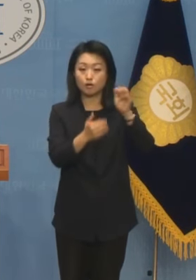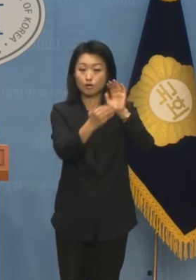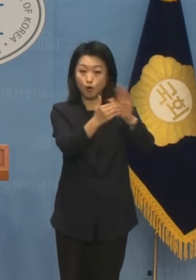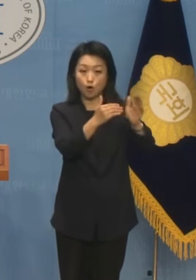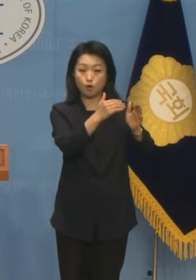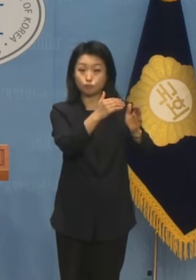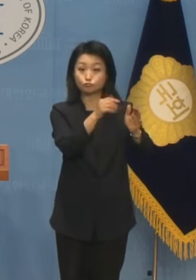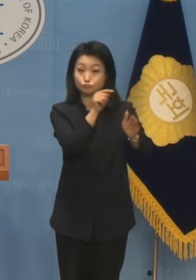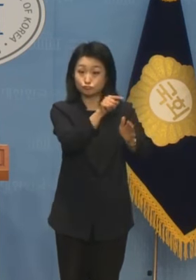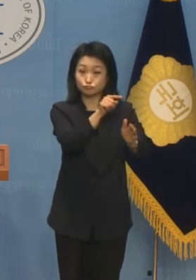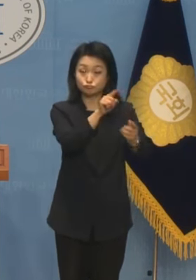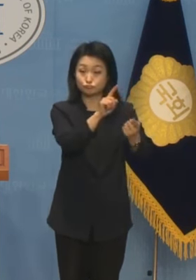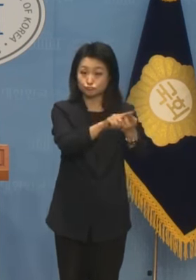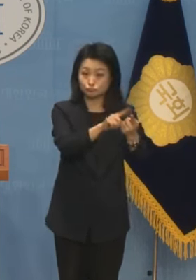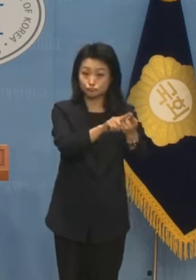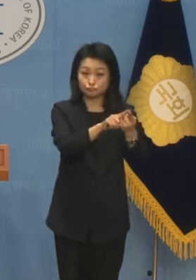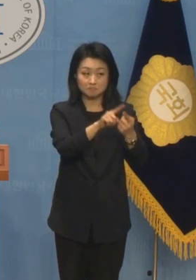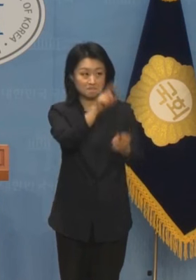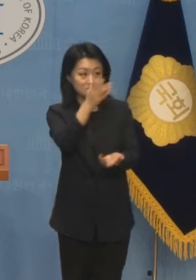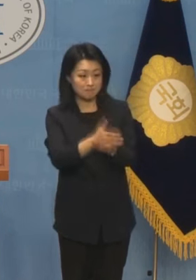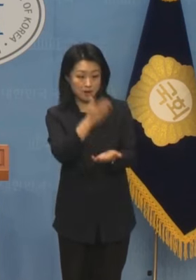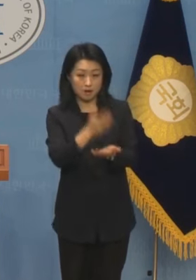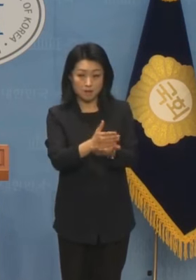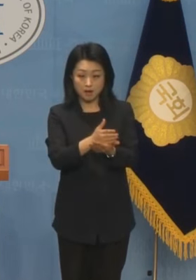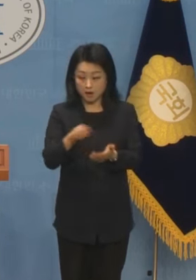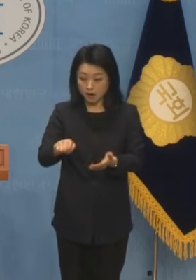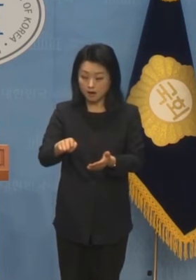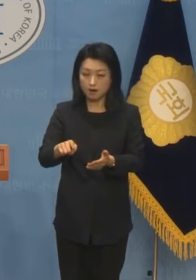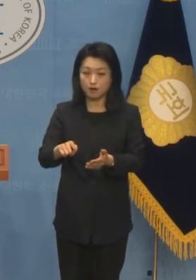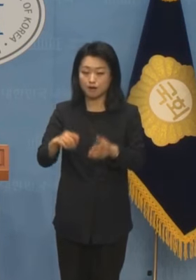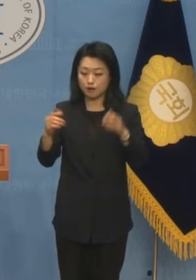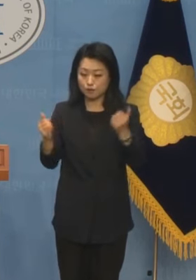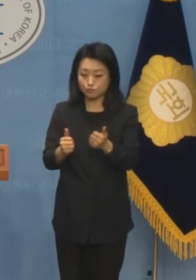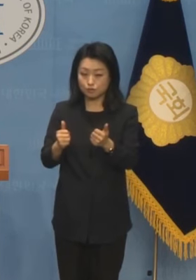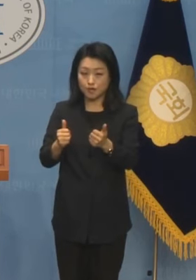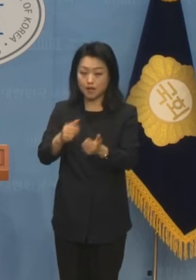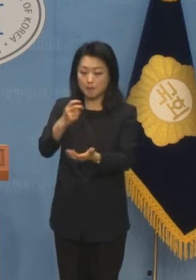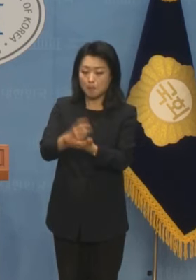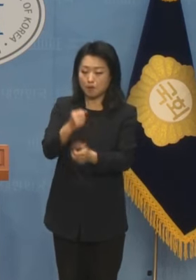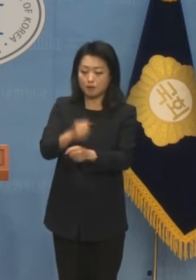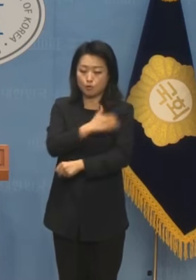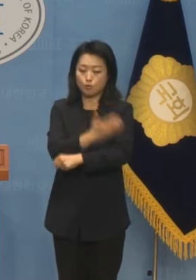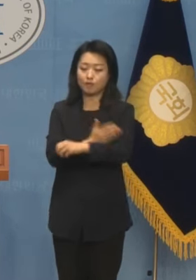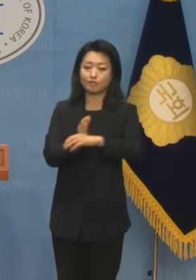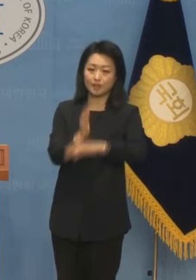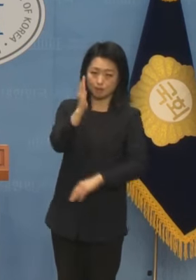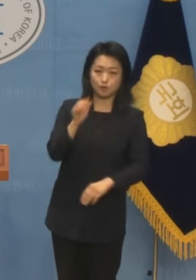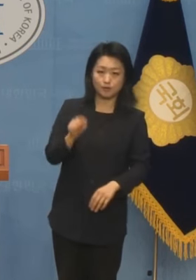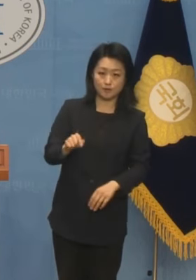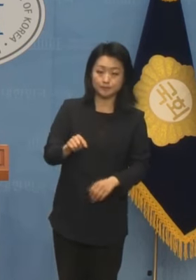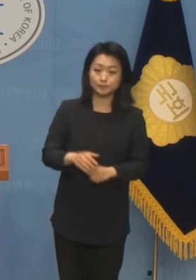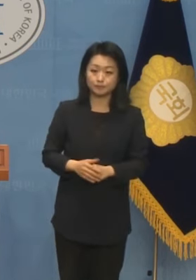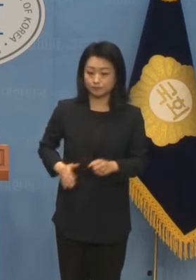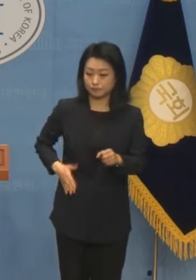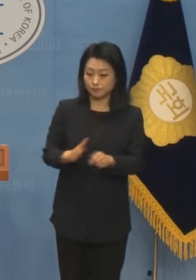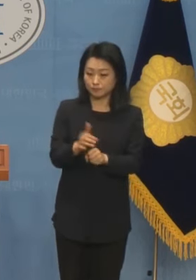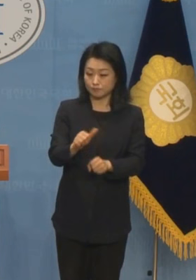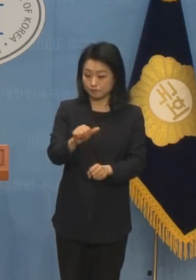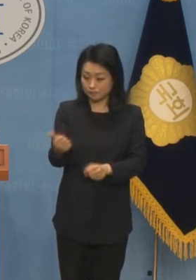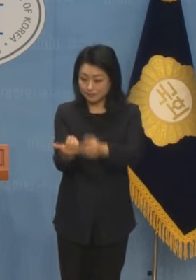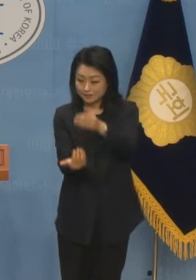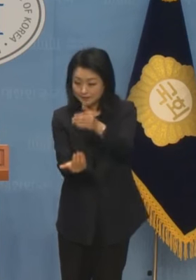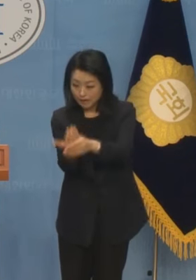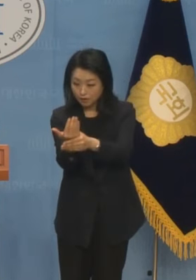것은 입법권 남용이고 입법 독재입니다. 순직 해병 사건은 윤석열 대통령도